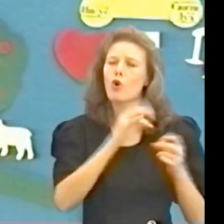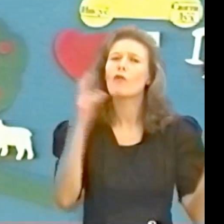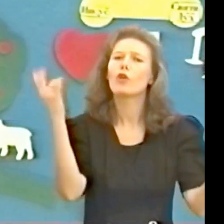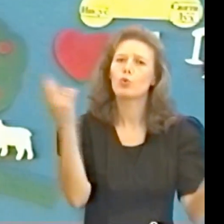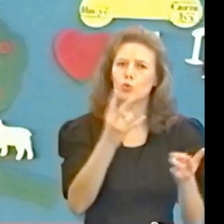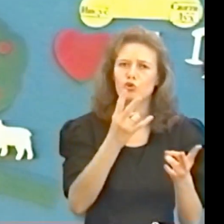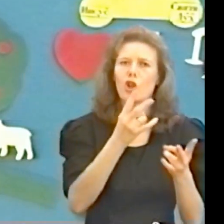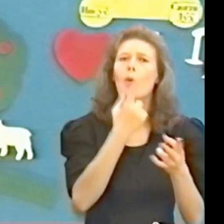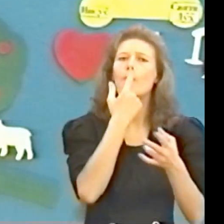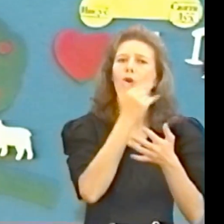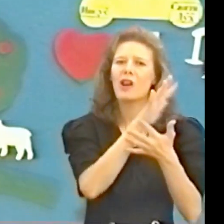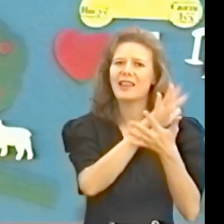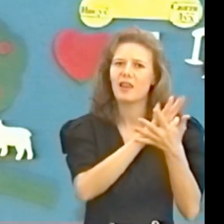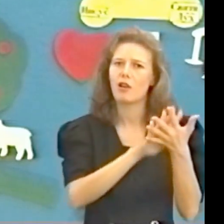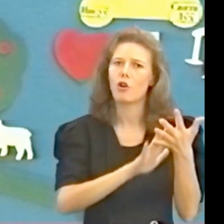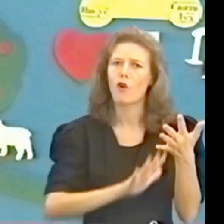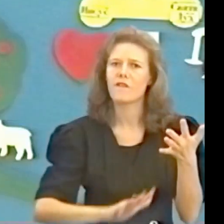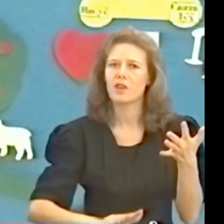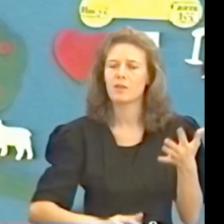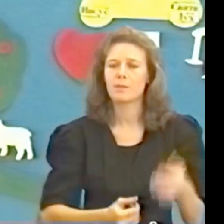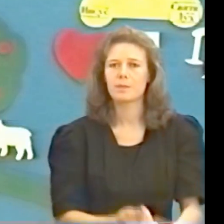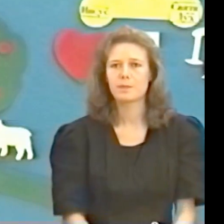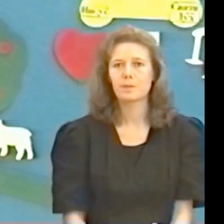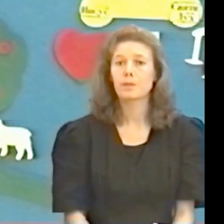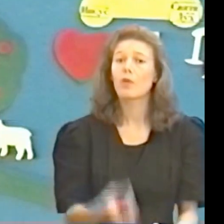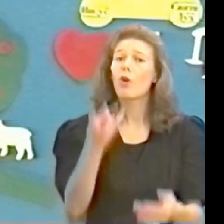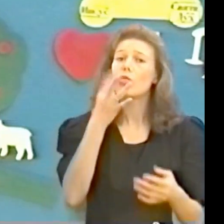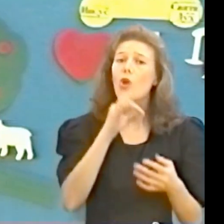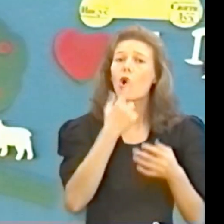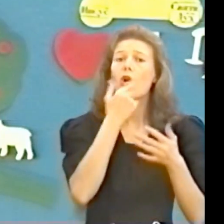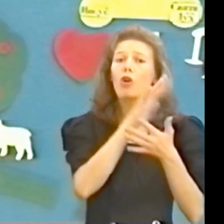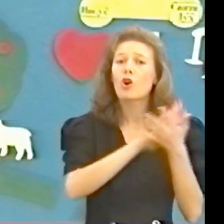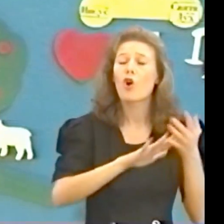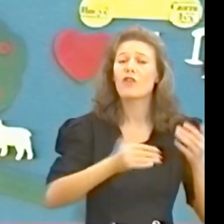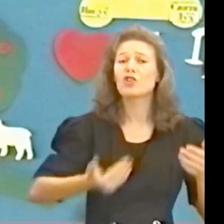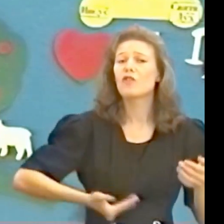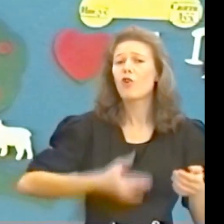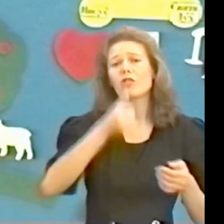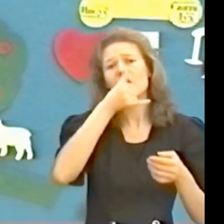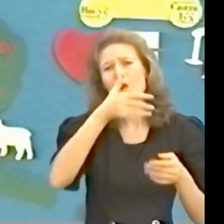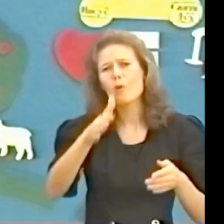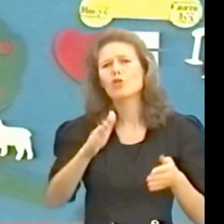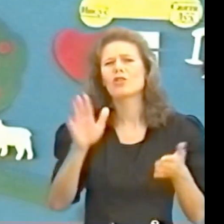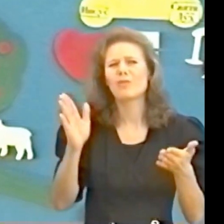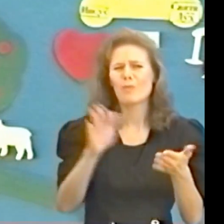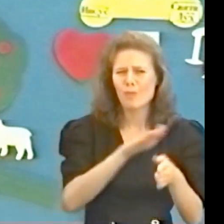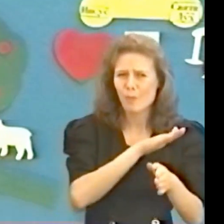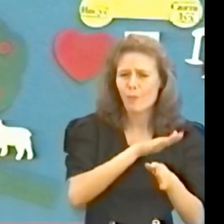но кровь животных не сможет окончательно заплатить за грех человека